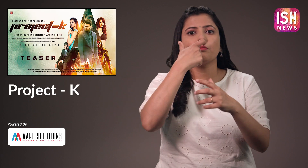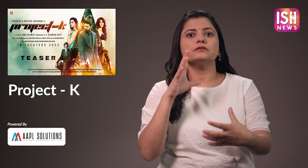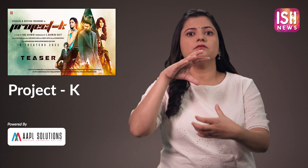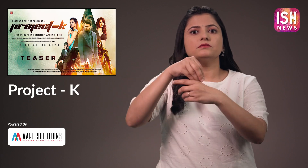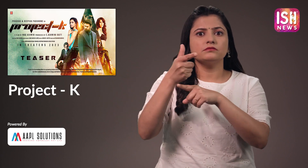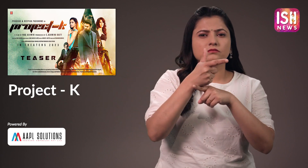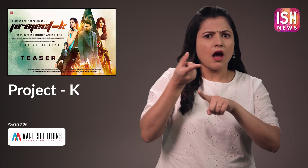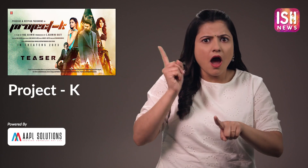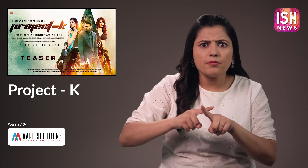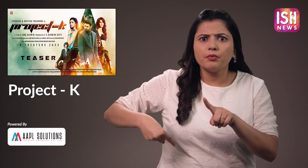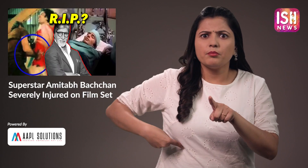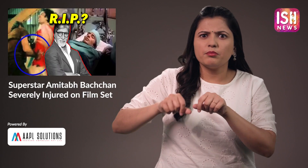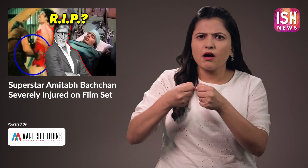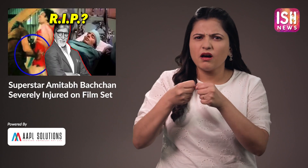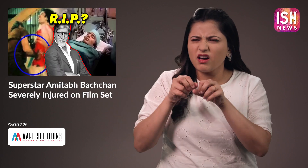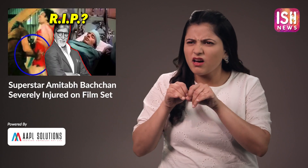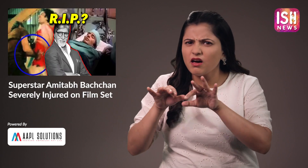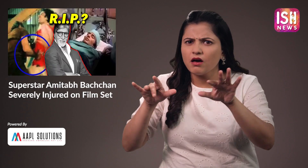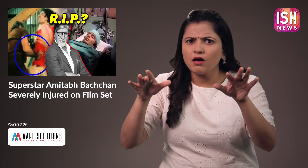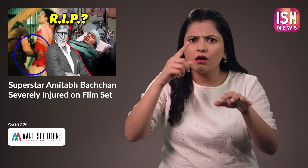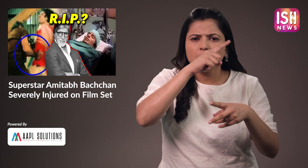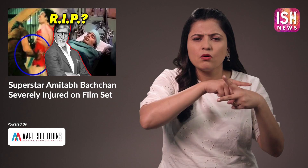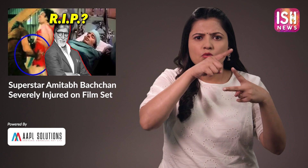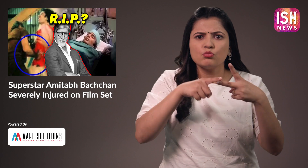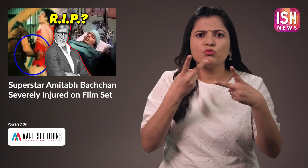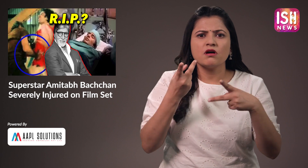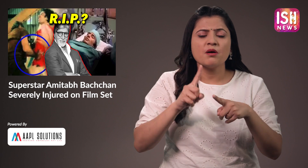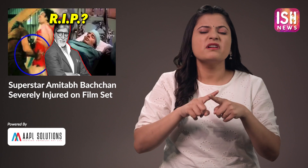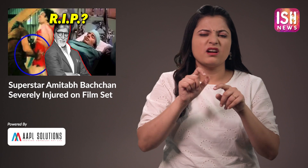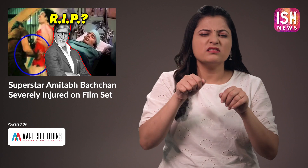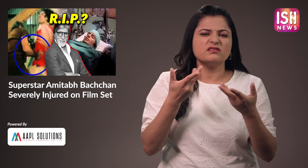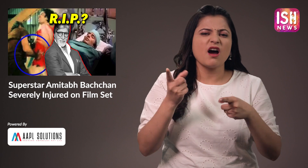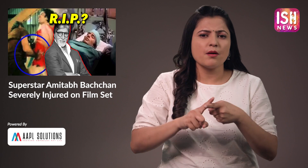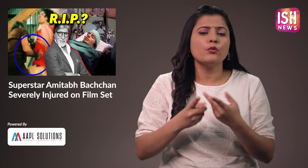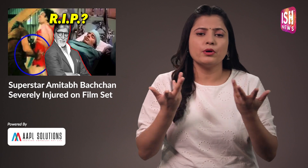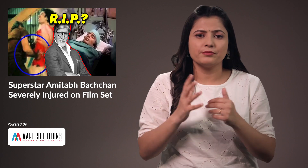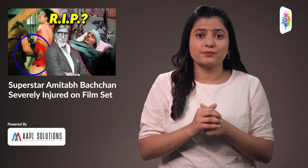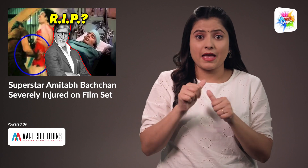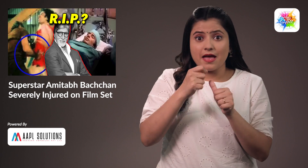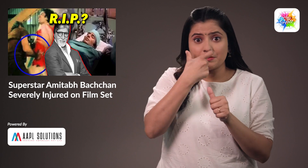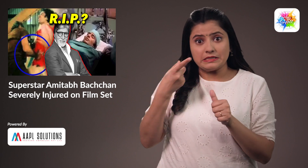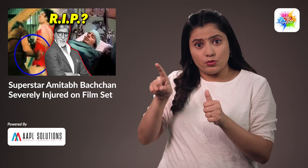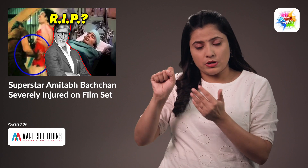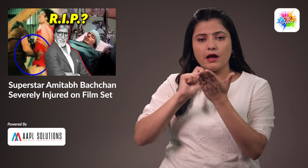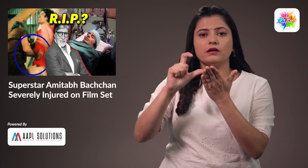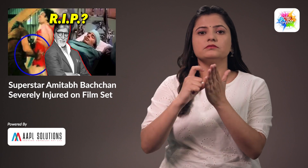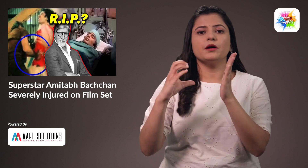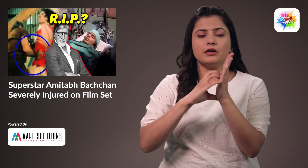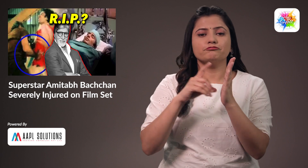दौरान चोटिल होने की खबर आई है ये सच है कि बिग भी घायल हो गये है मैं आपको बताती हूँ अभी